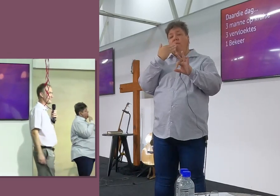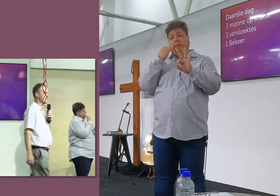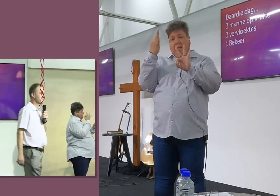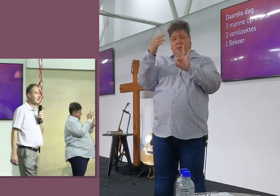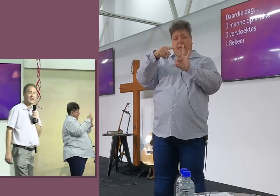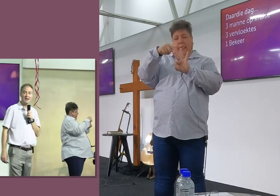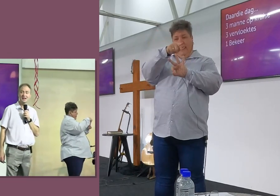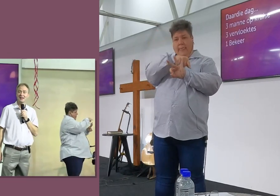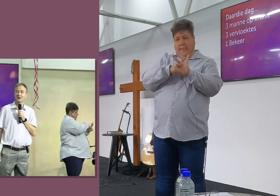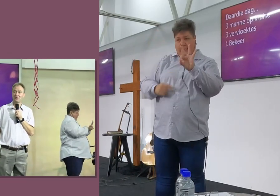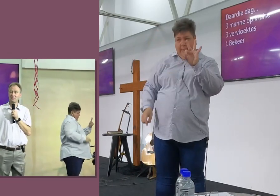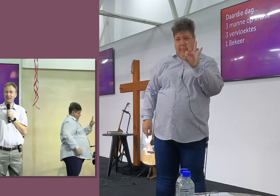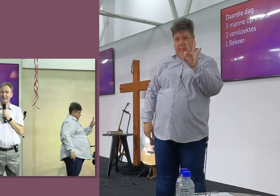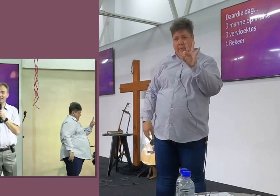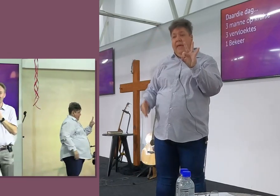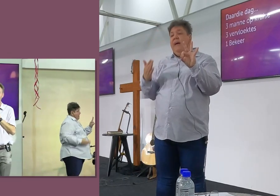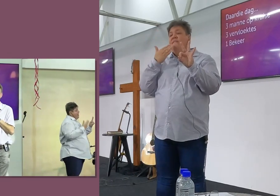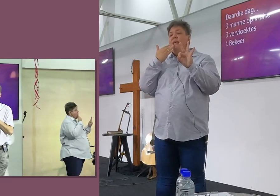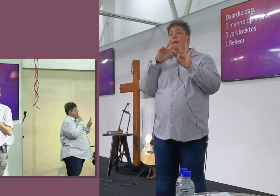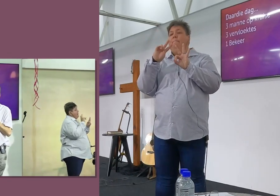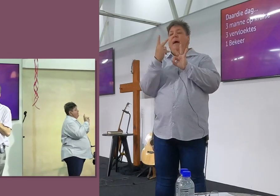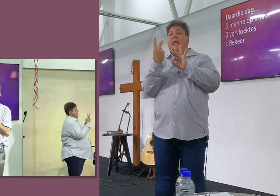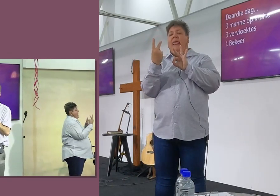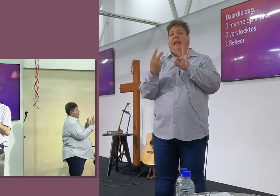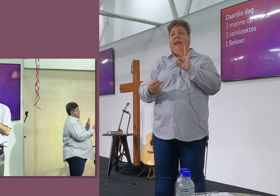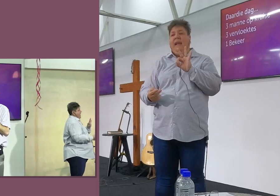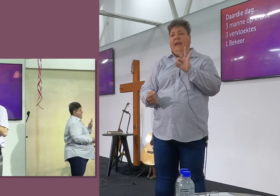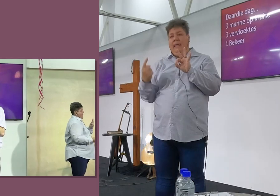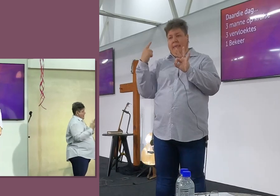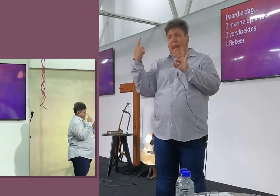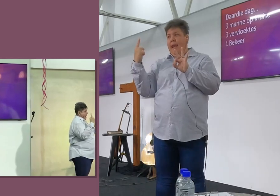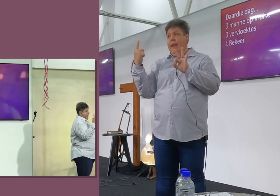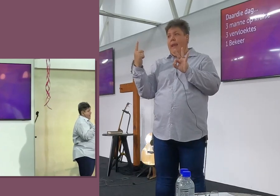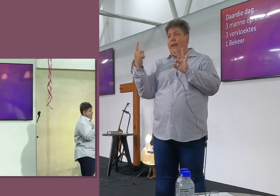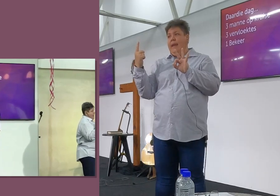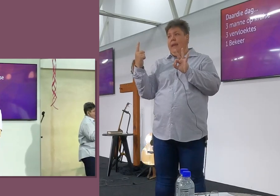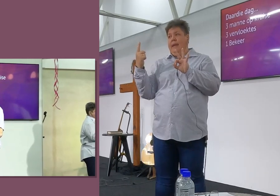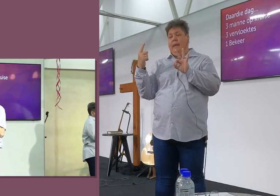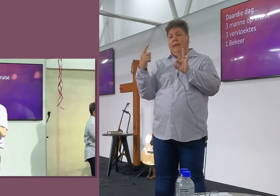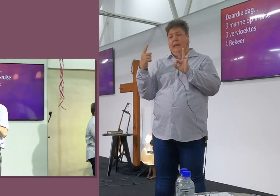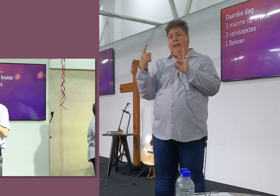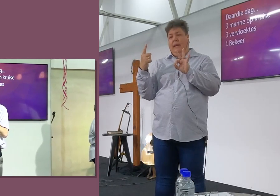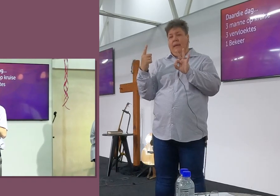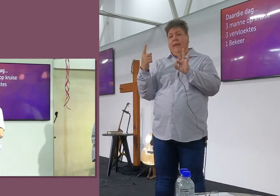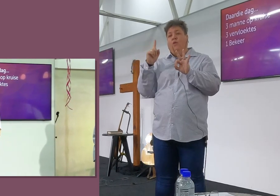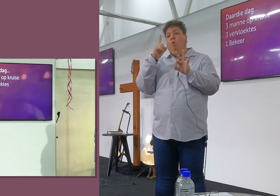vervloektes. Hoeveel het bekeer? Oké, en hoeveel vervloektes was dat toe?